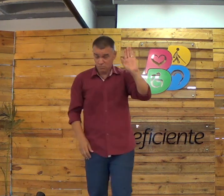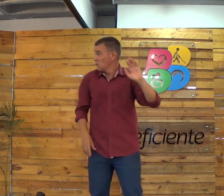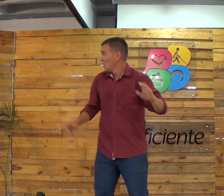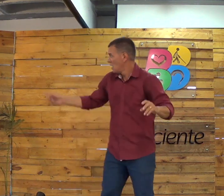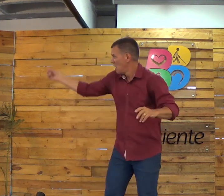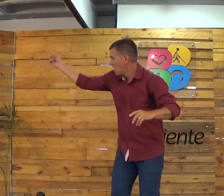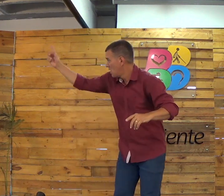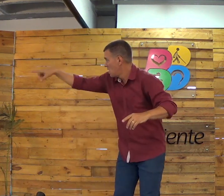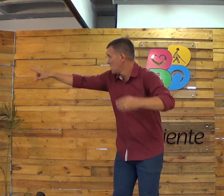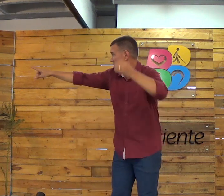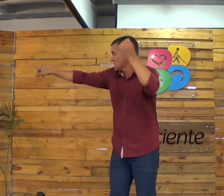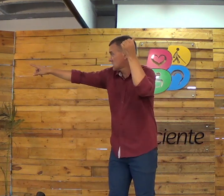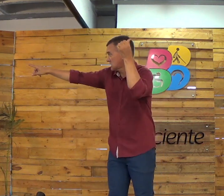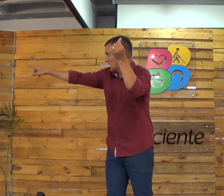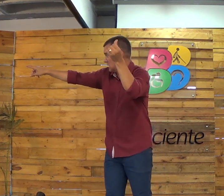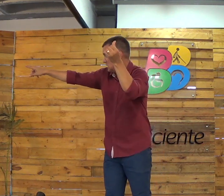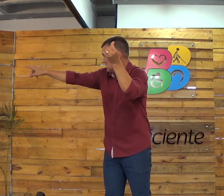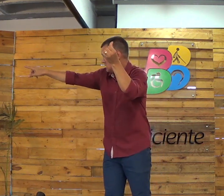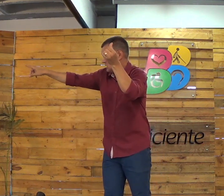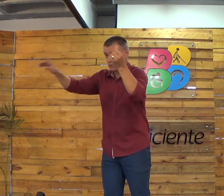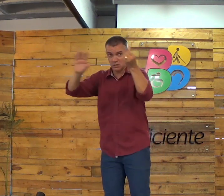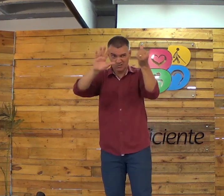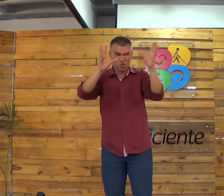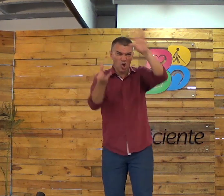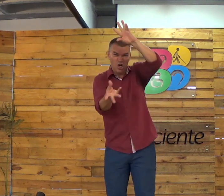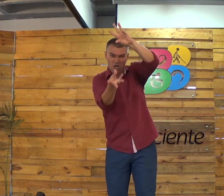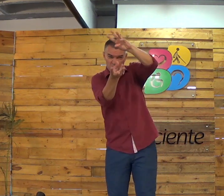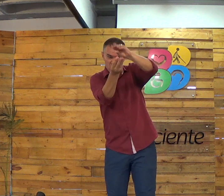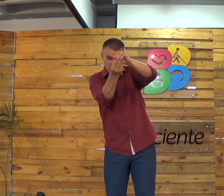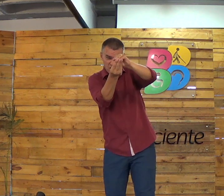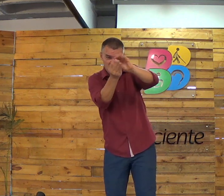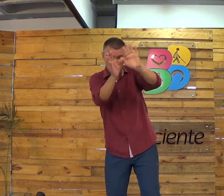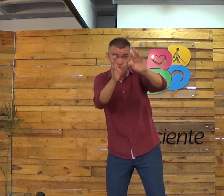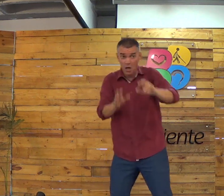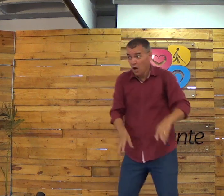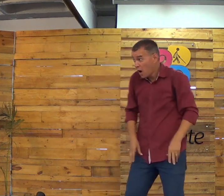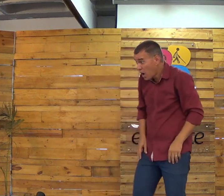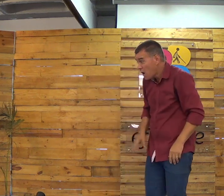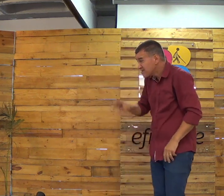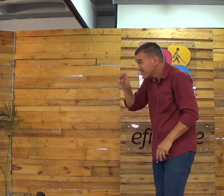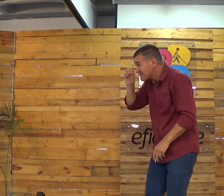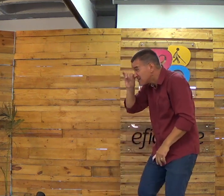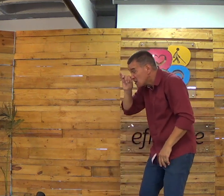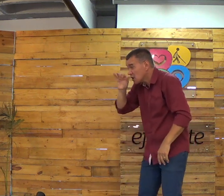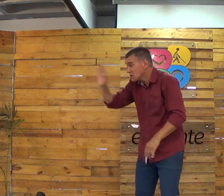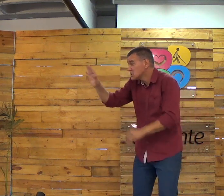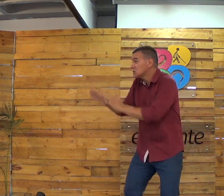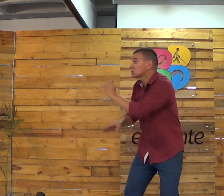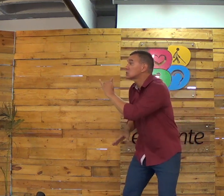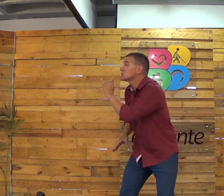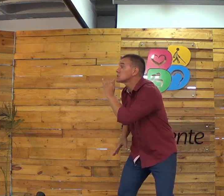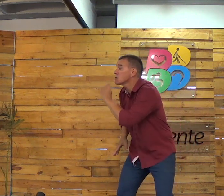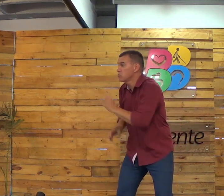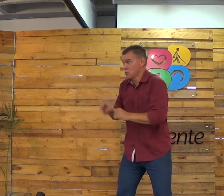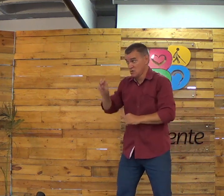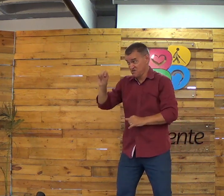Olha só. No versículo 6 também. Eu vou resumir também. E vou explicar melhor. Olha só,